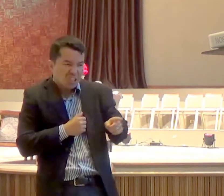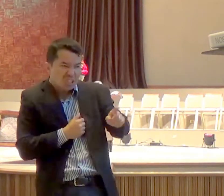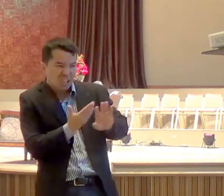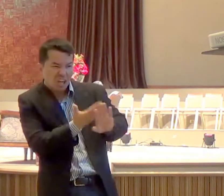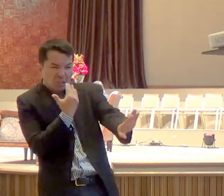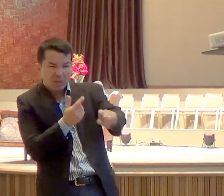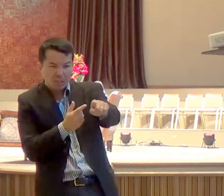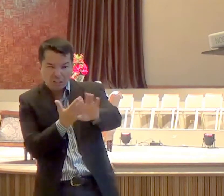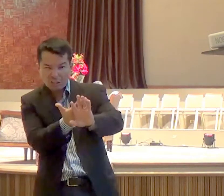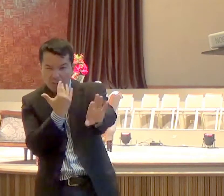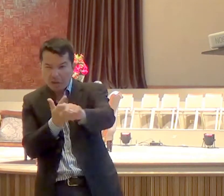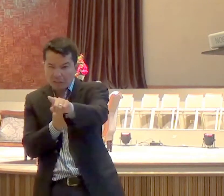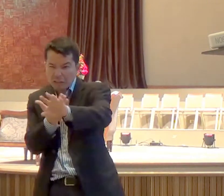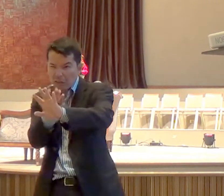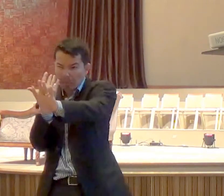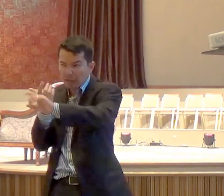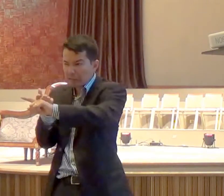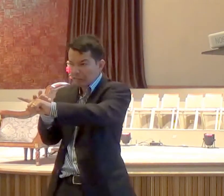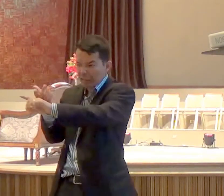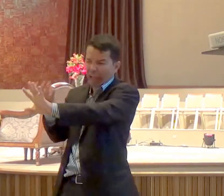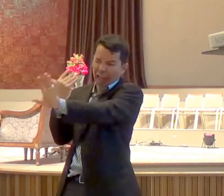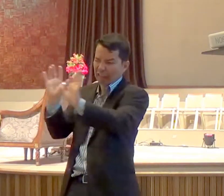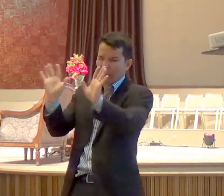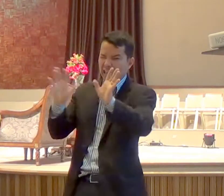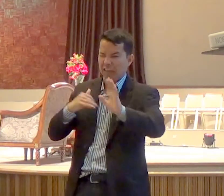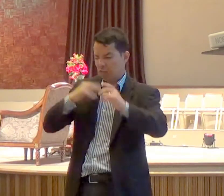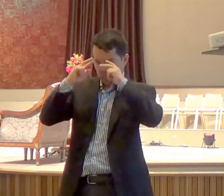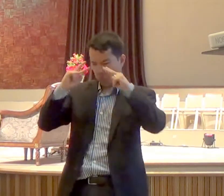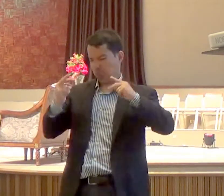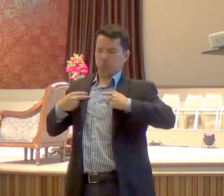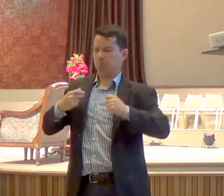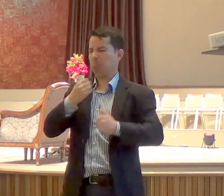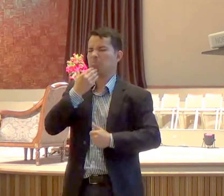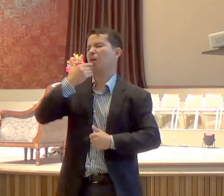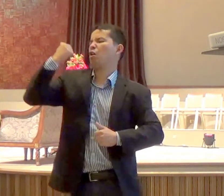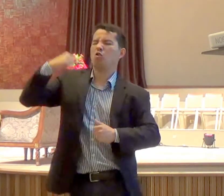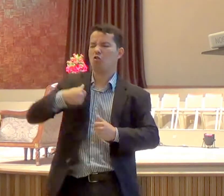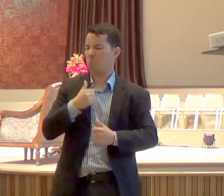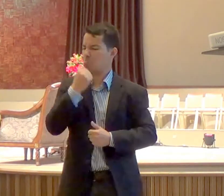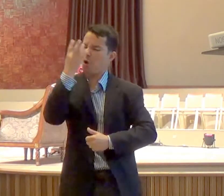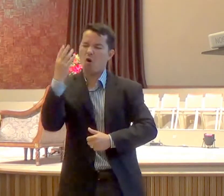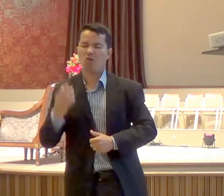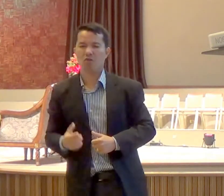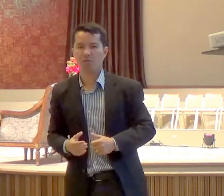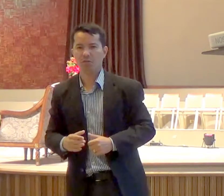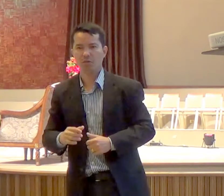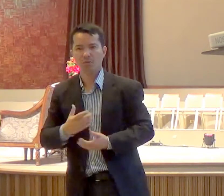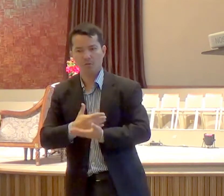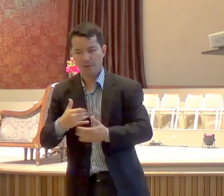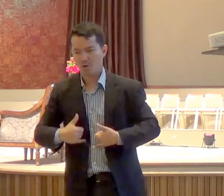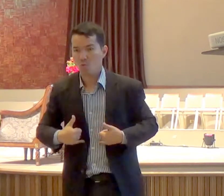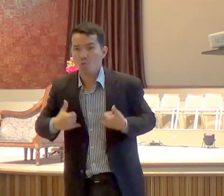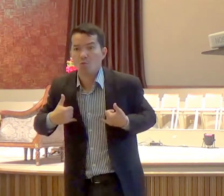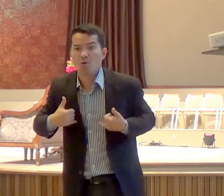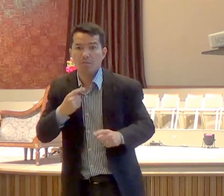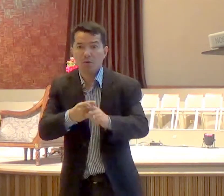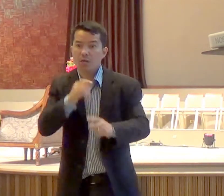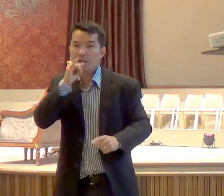a incredulidade, nos afasta, das pessoas, que podem nos ajudar, de verdade, nenhum sábio, conseguiu